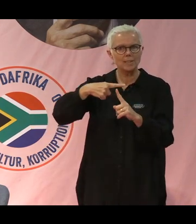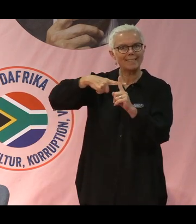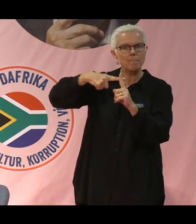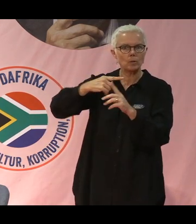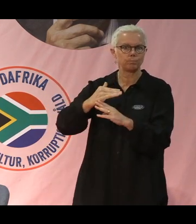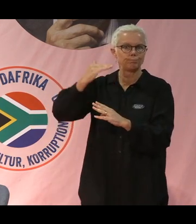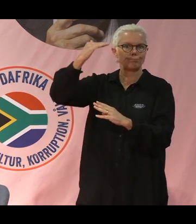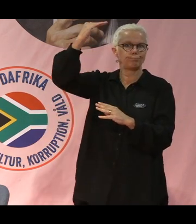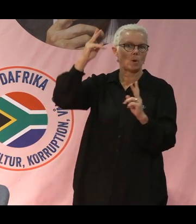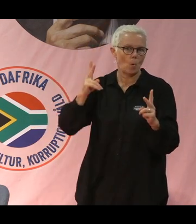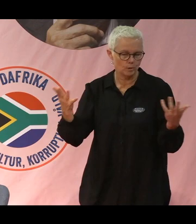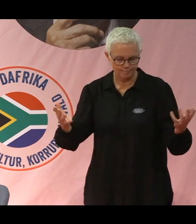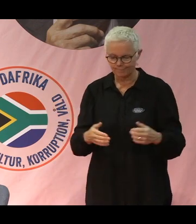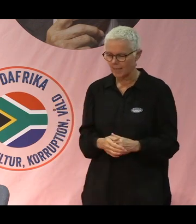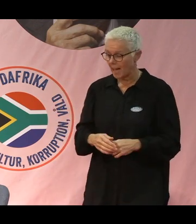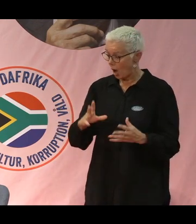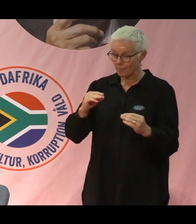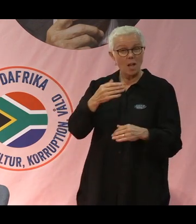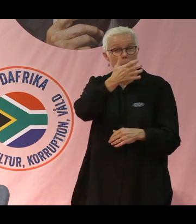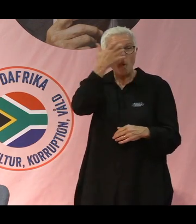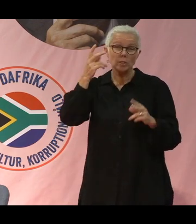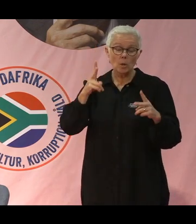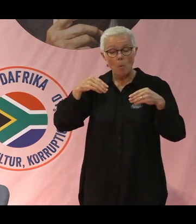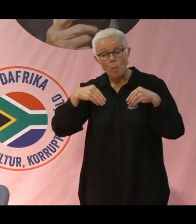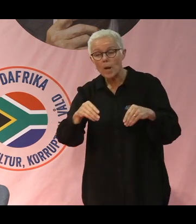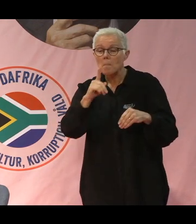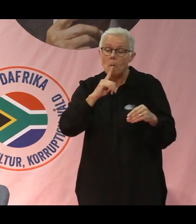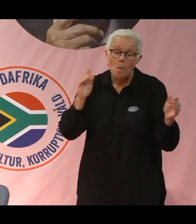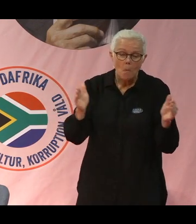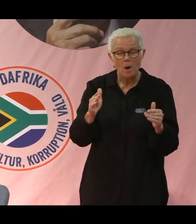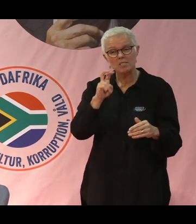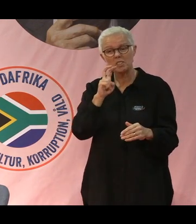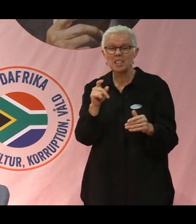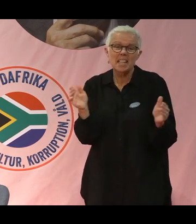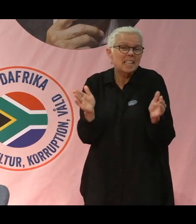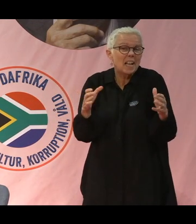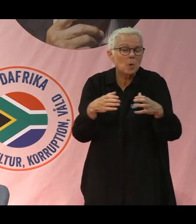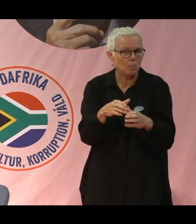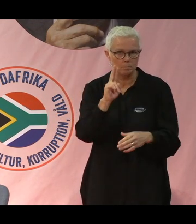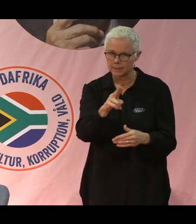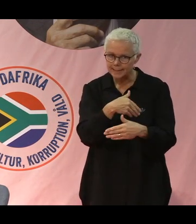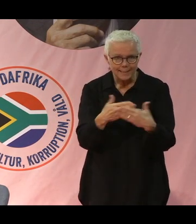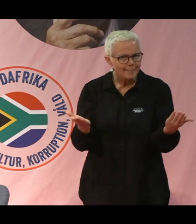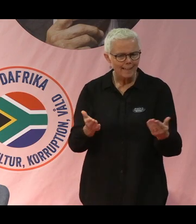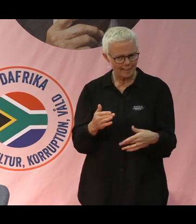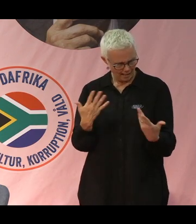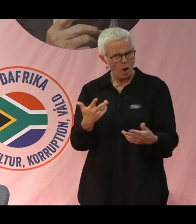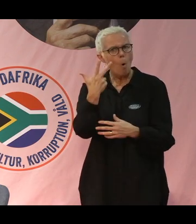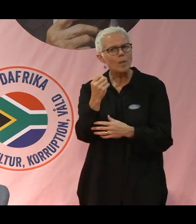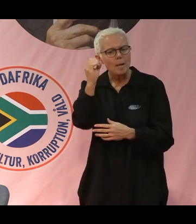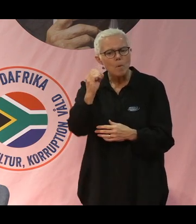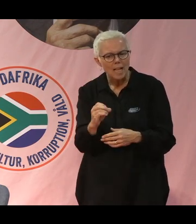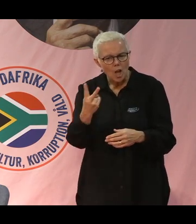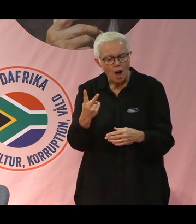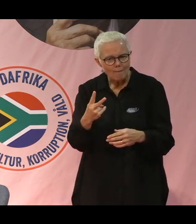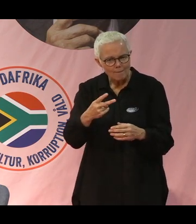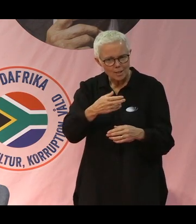Bönder som odlar småskaligt låter som en liten grupp som är ganska marginella men är ju inte det. det är ju 80 procent av världens